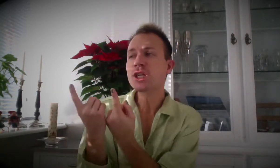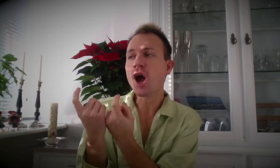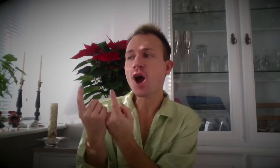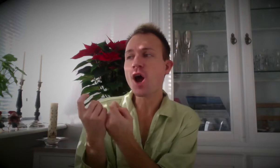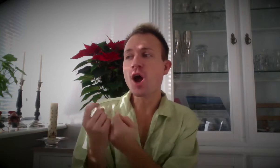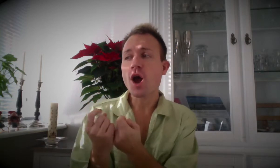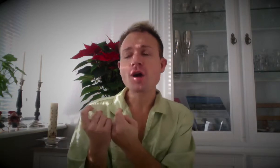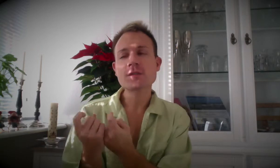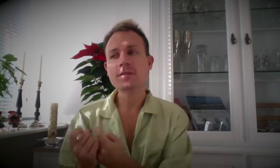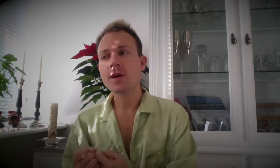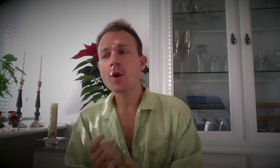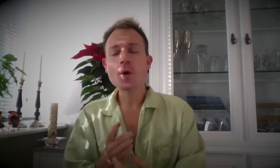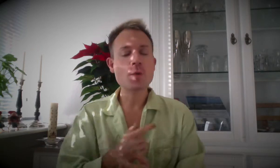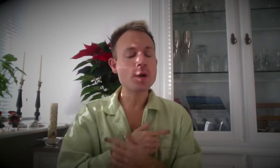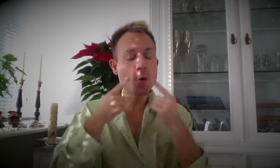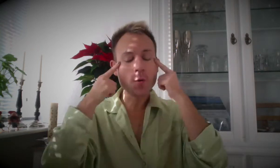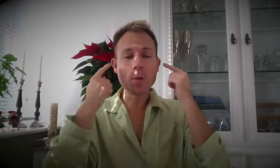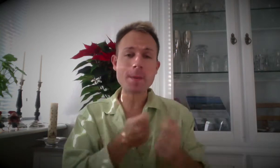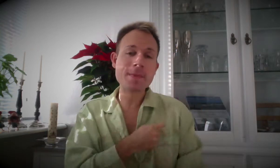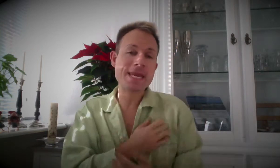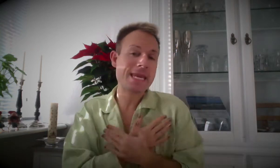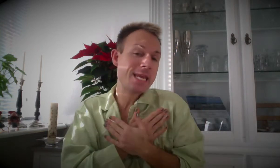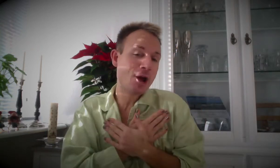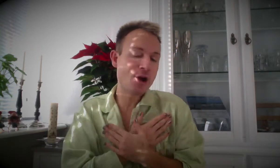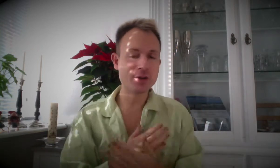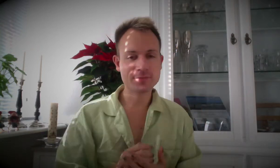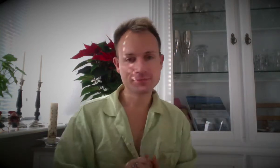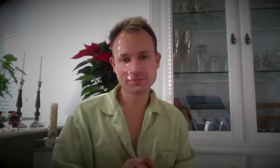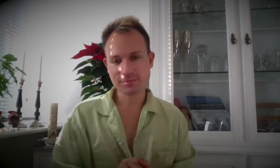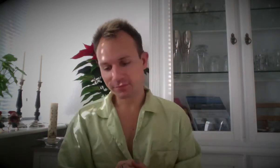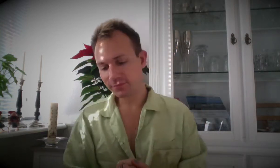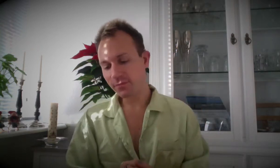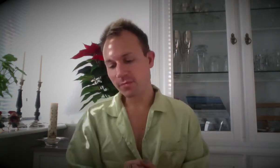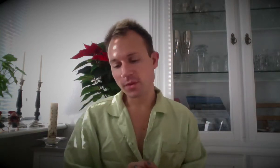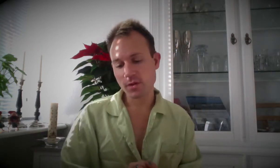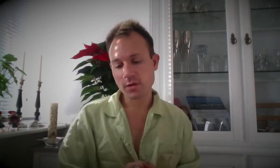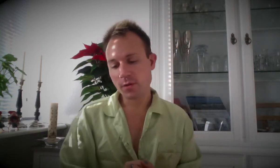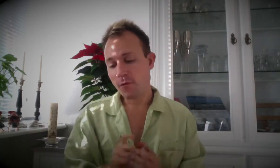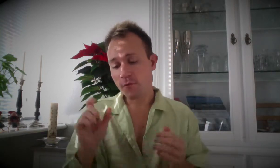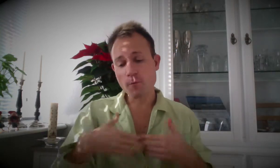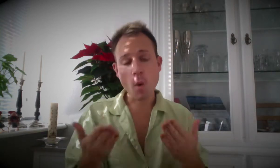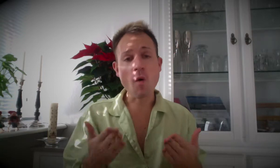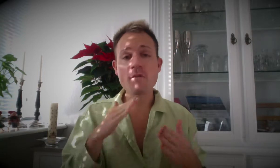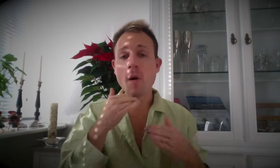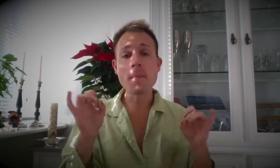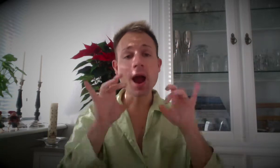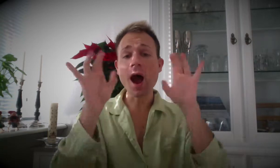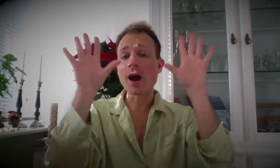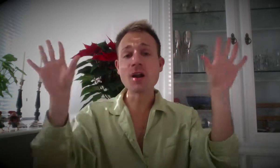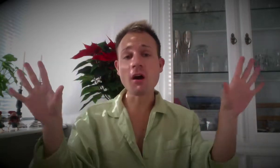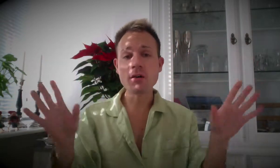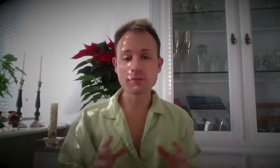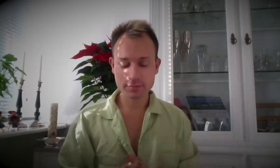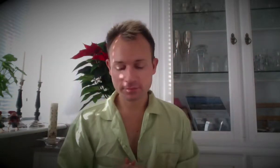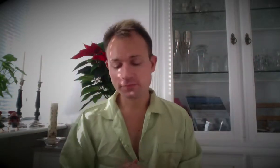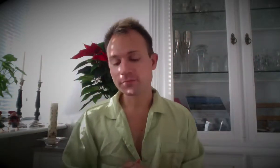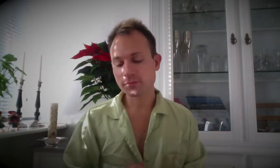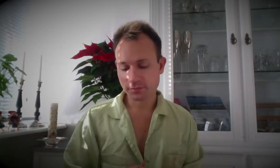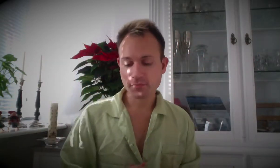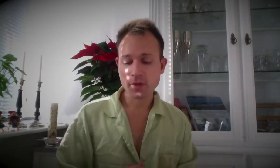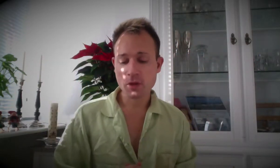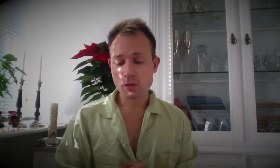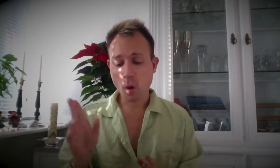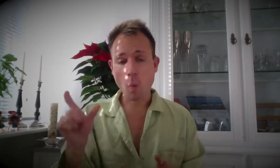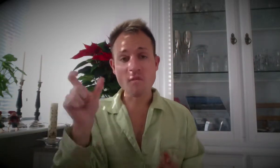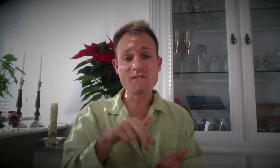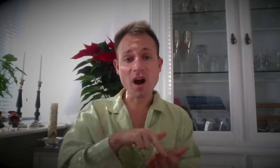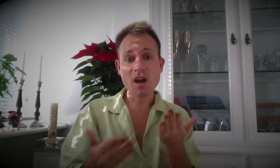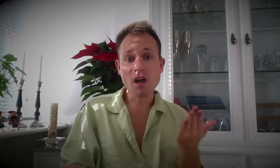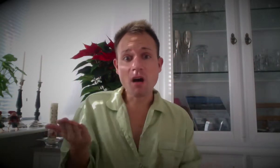mirakler.